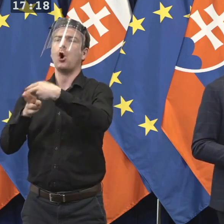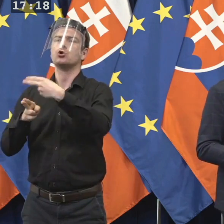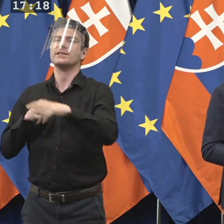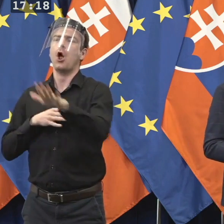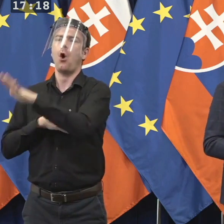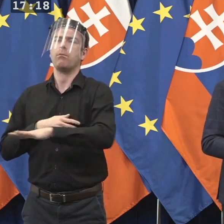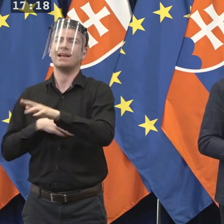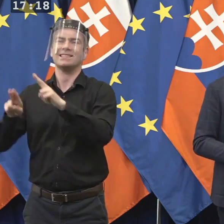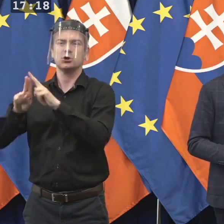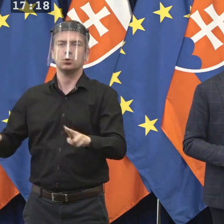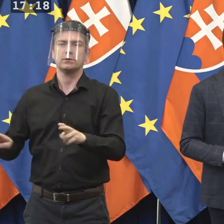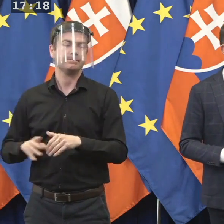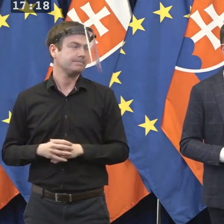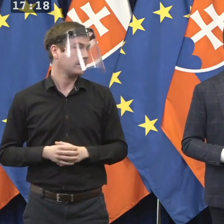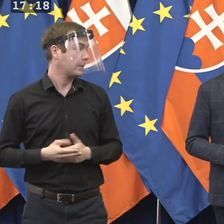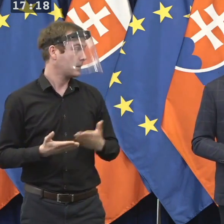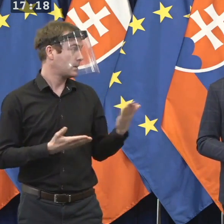Nech sa páči, pani ministerka.